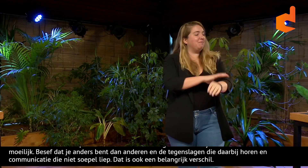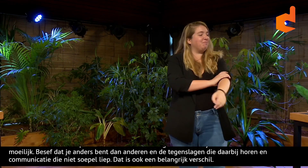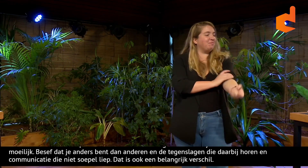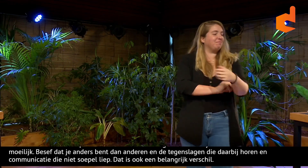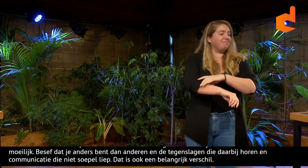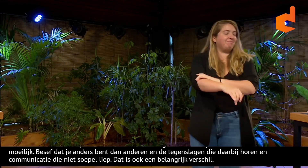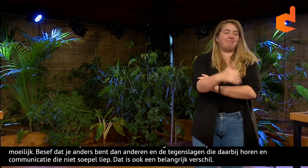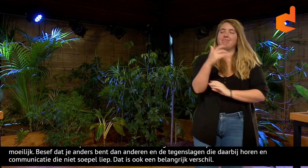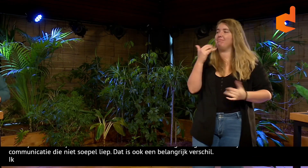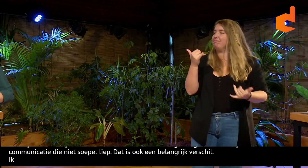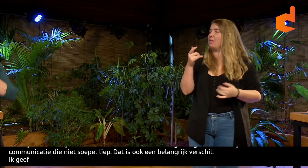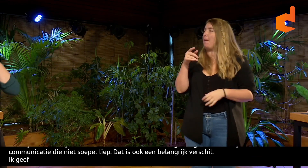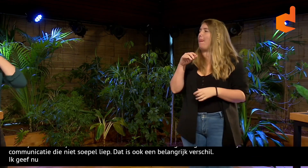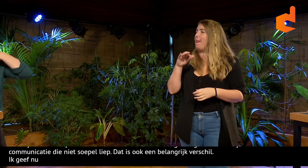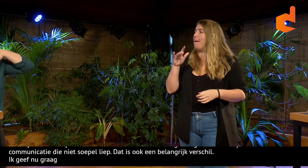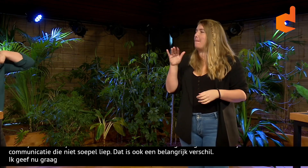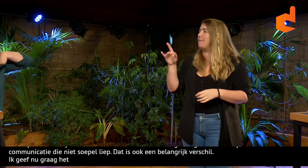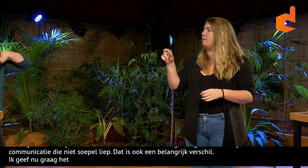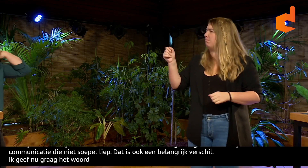Ik geef nu graag het woord terug aan Lisa.